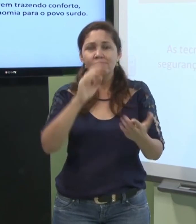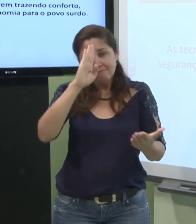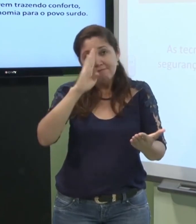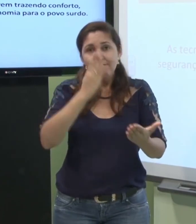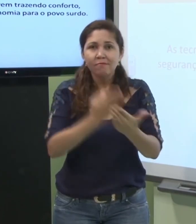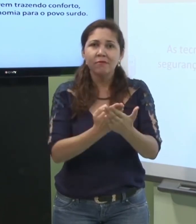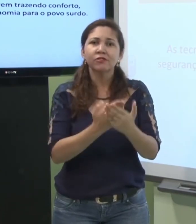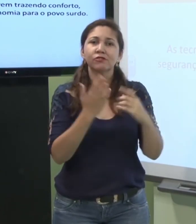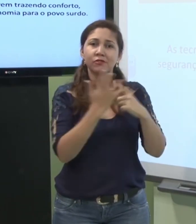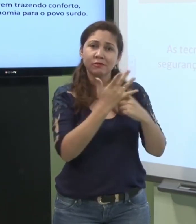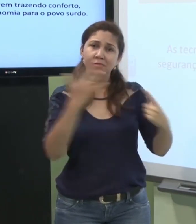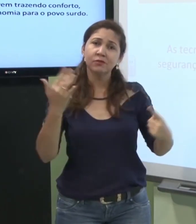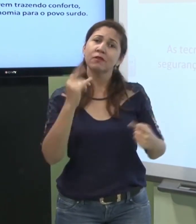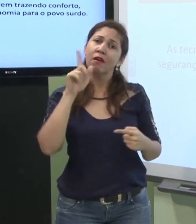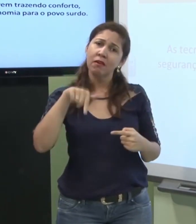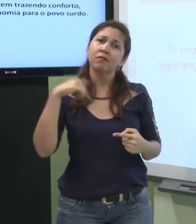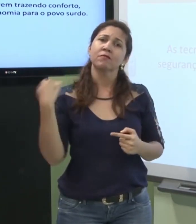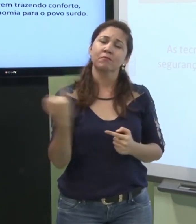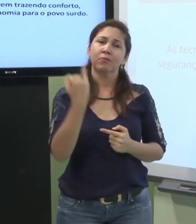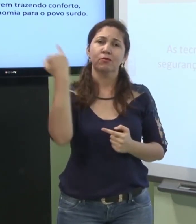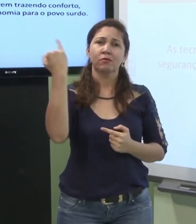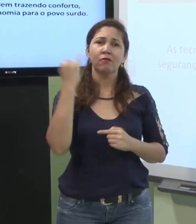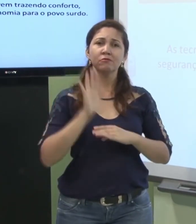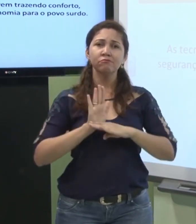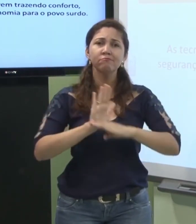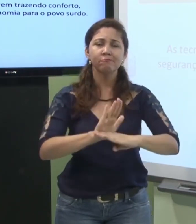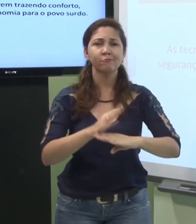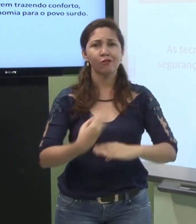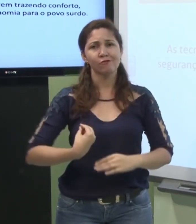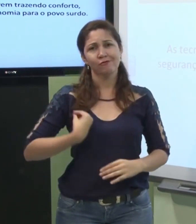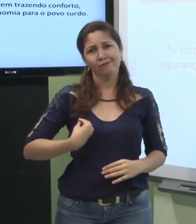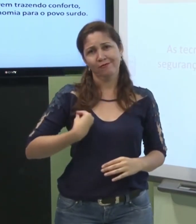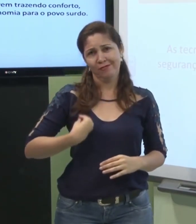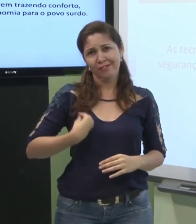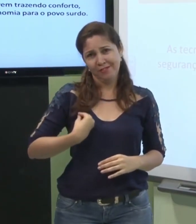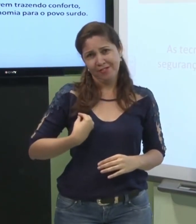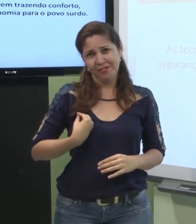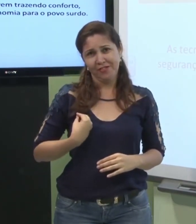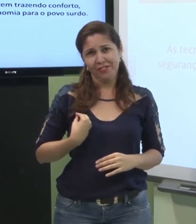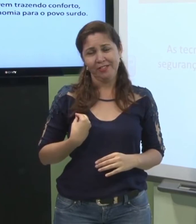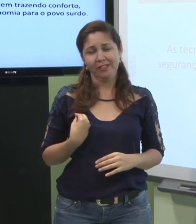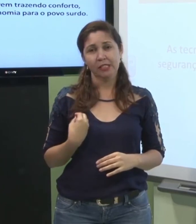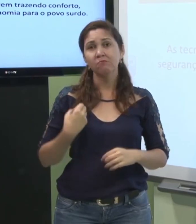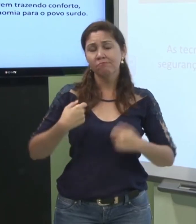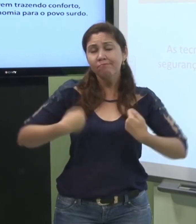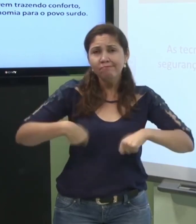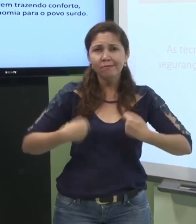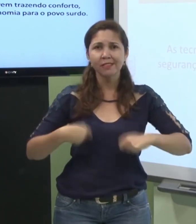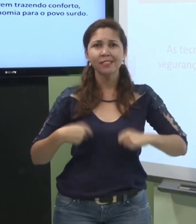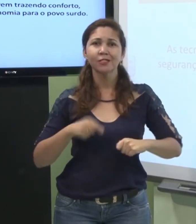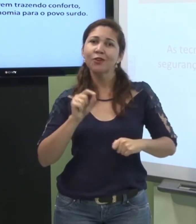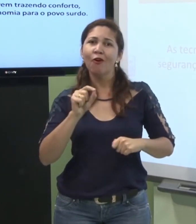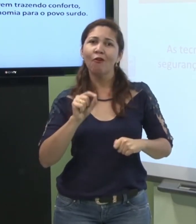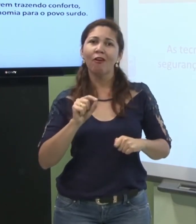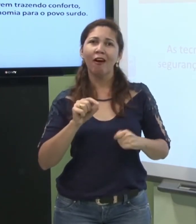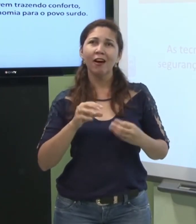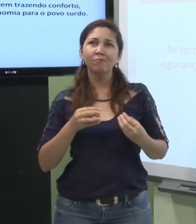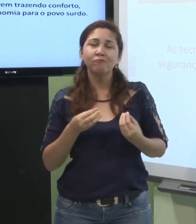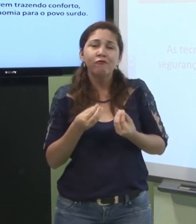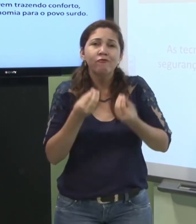A sociedade acredita que a tecnologia é um importante auxílio na vida das pessoas, porque ela